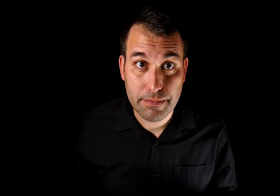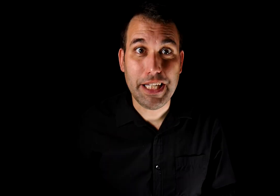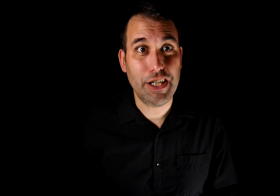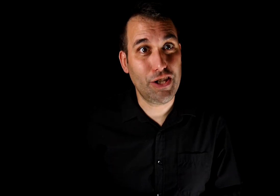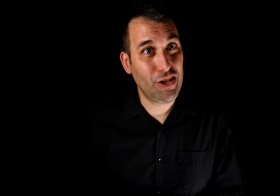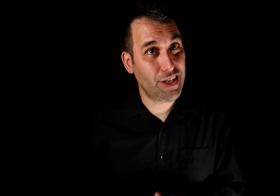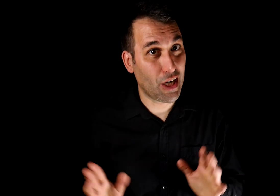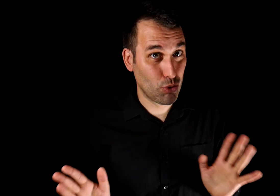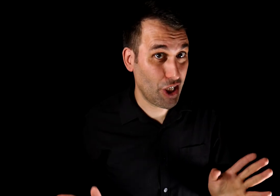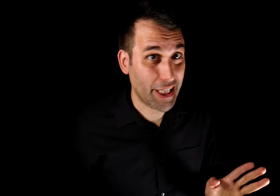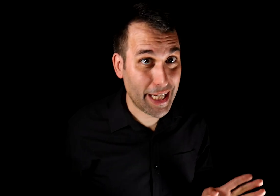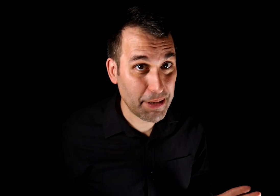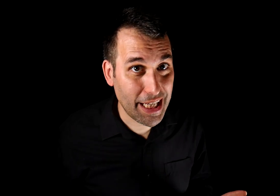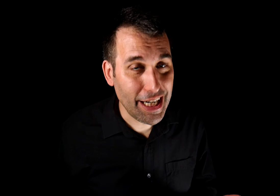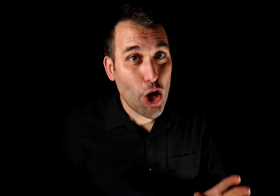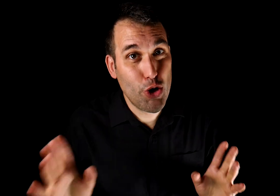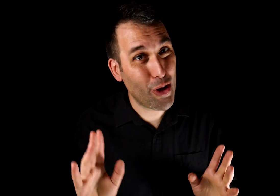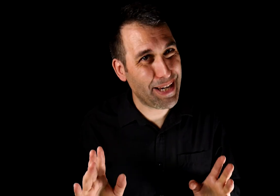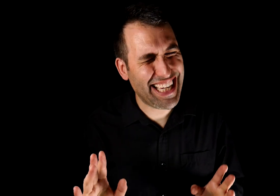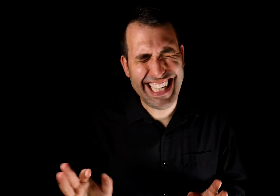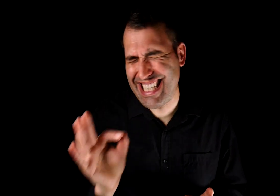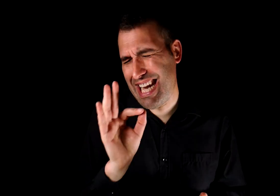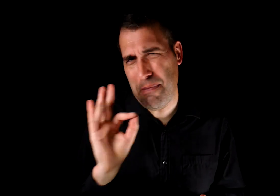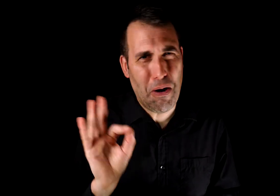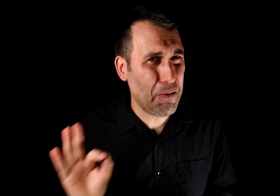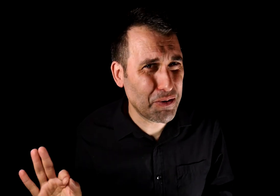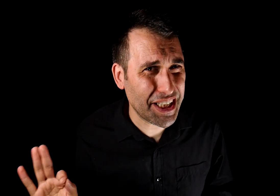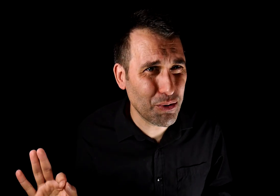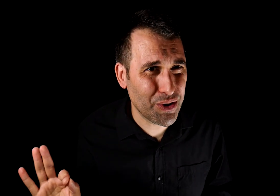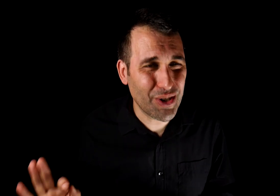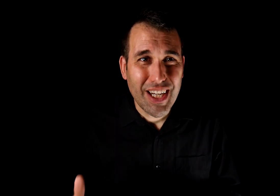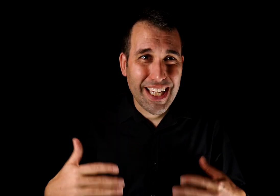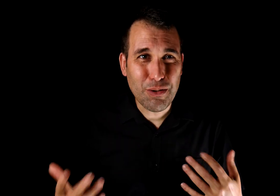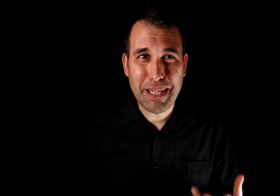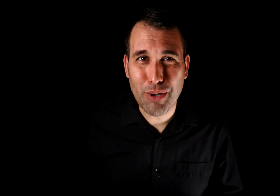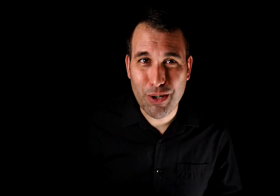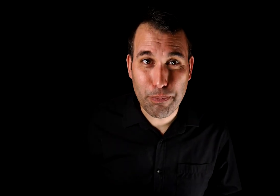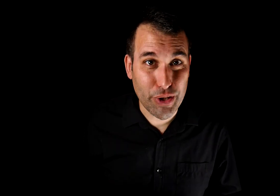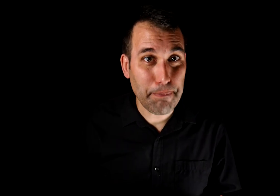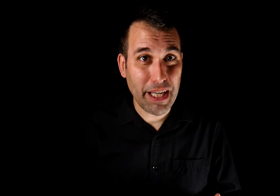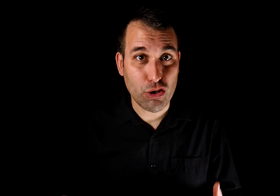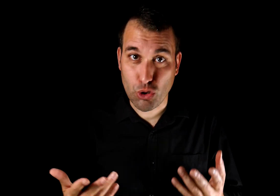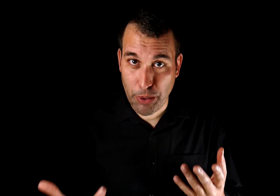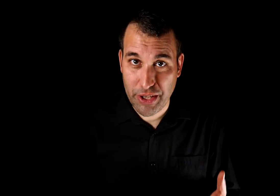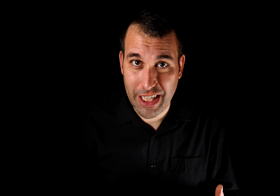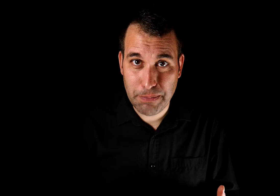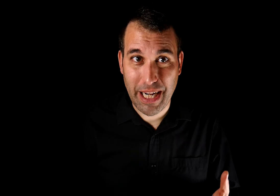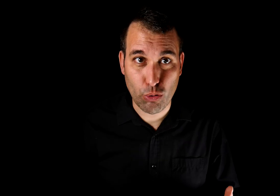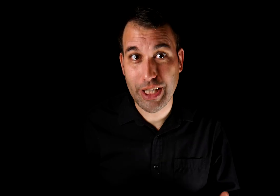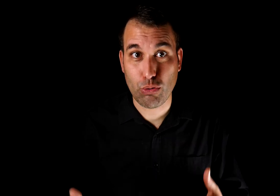Y si algún día te llega a pasar, no imagines ni por un segundo que tu manipulador pondrá en peligro su propio interés para acudir a tu